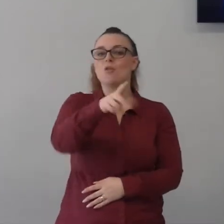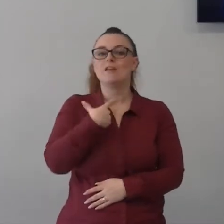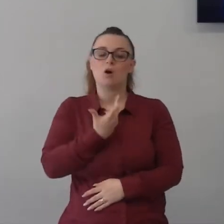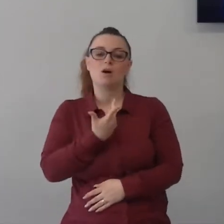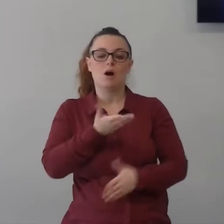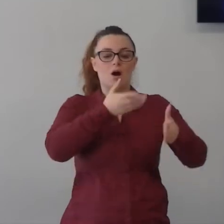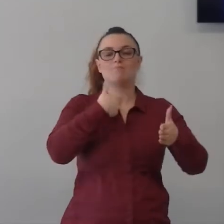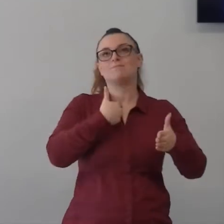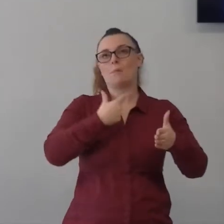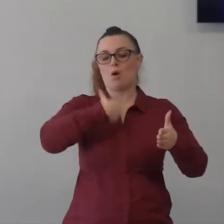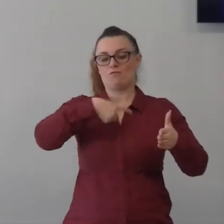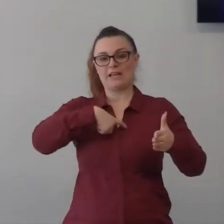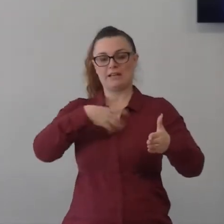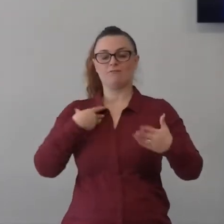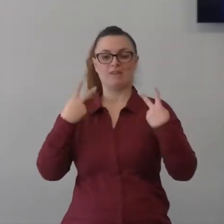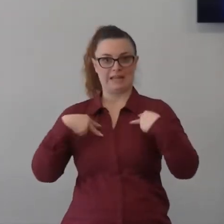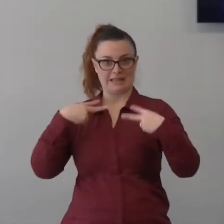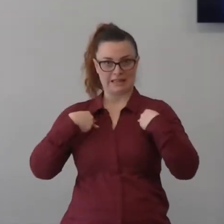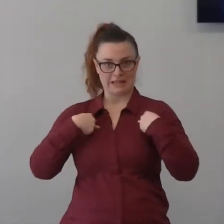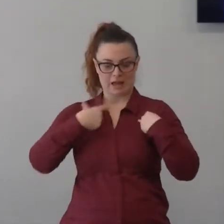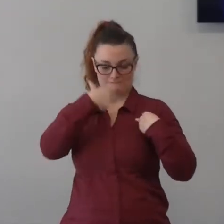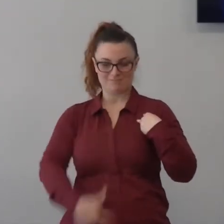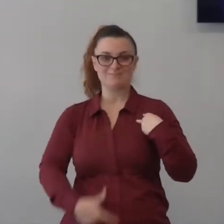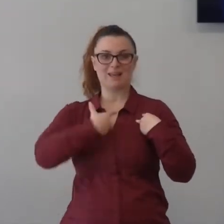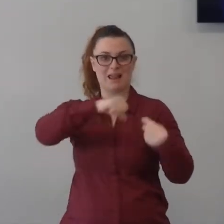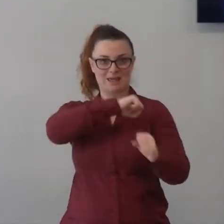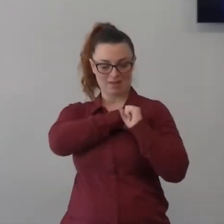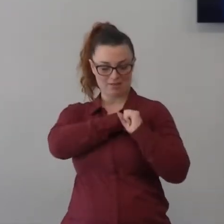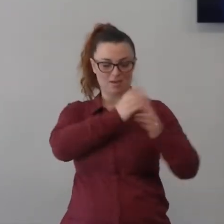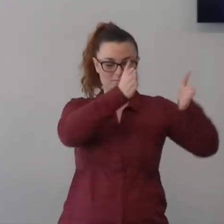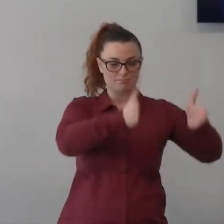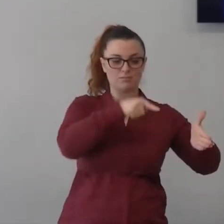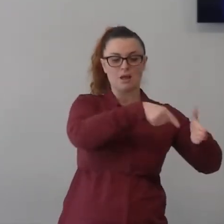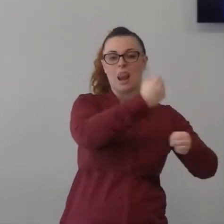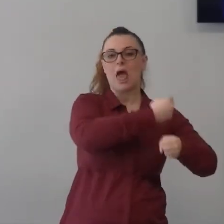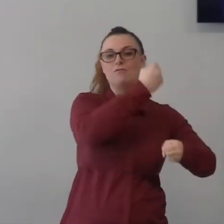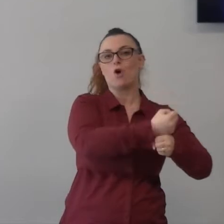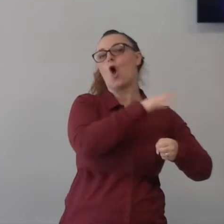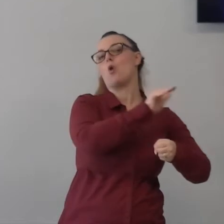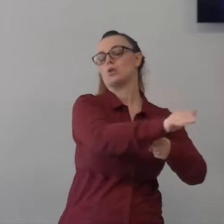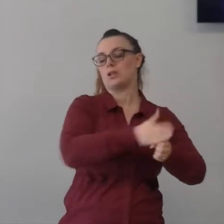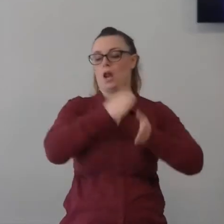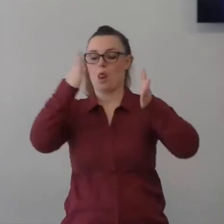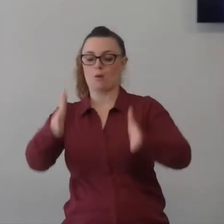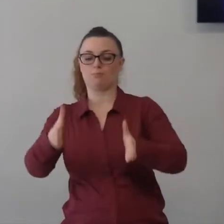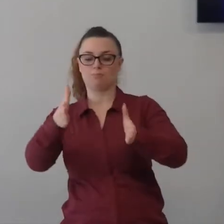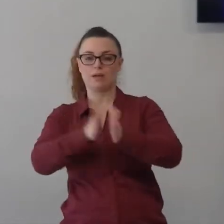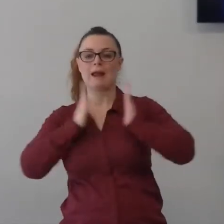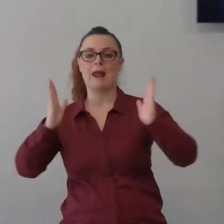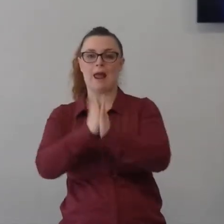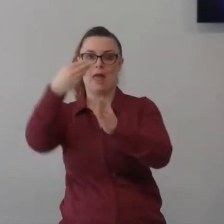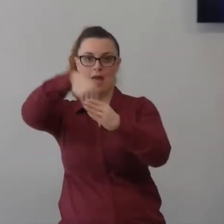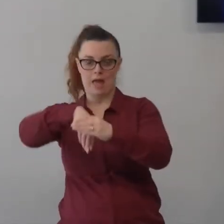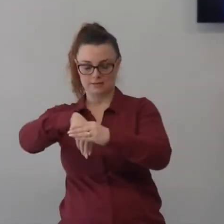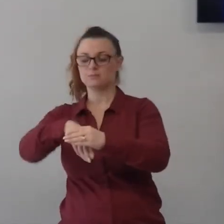famiglia questi sono i miei amici questo è il mio lavoro secolare questo è il mio lavoro